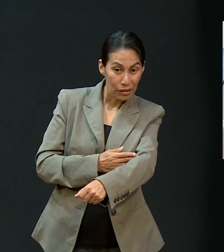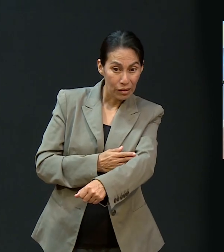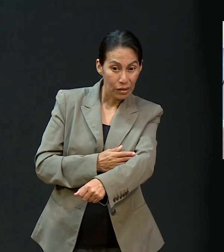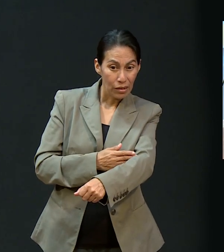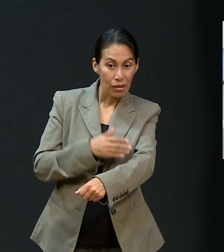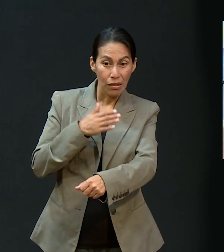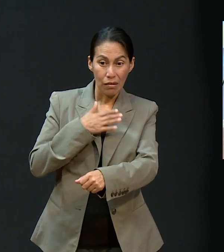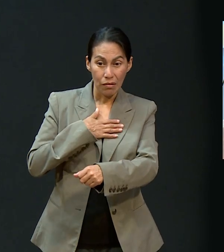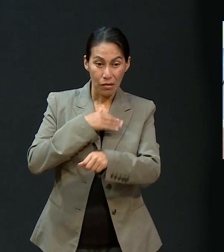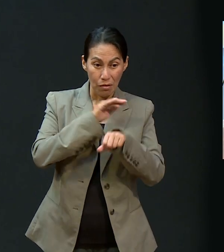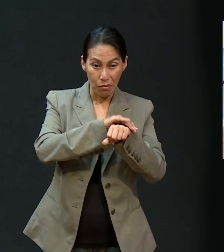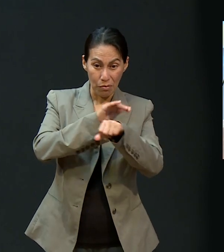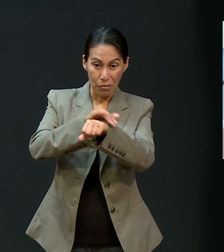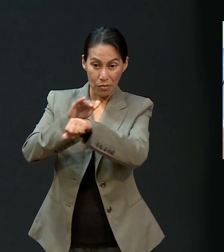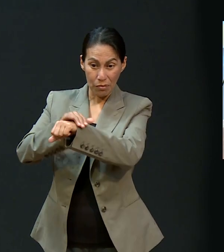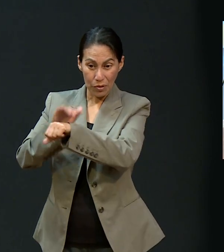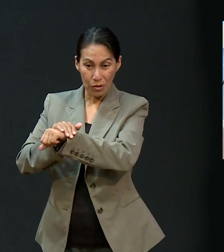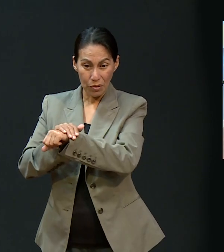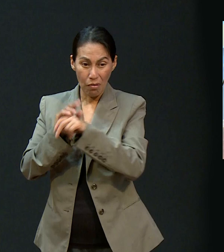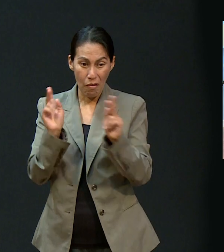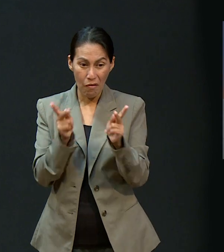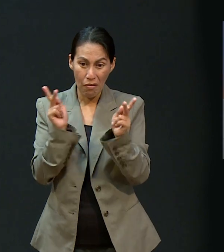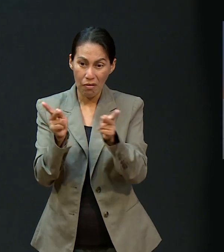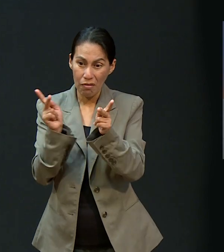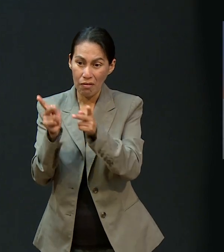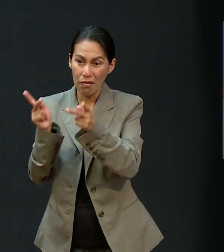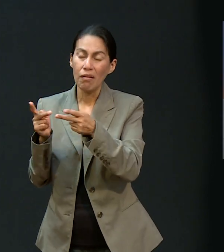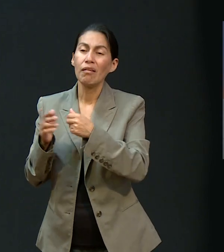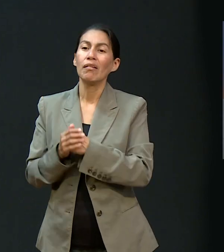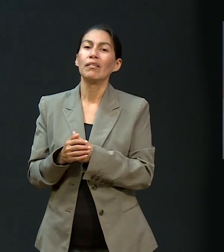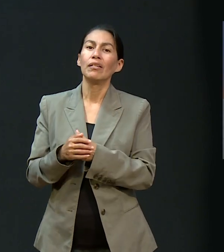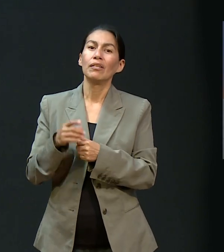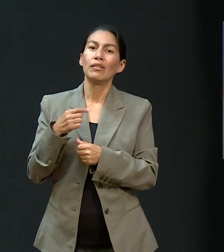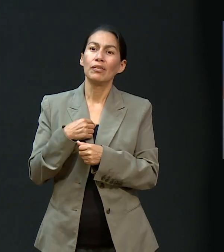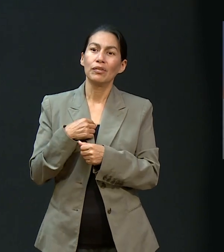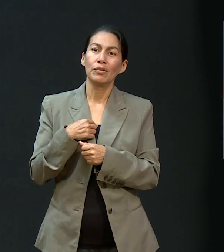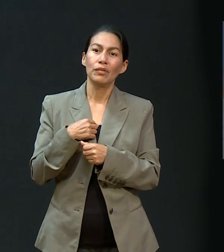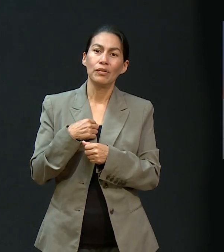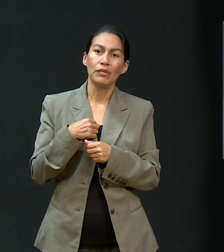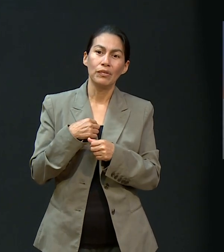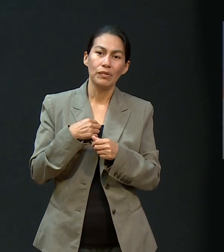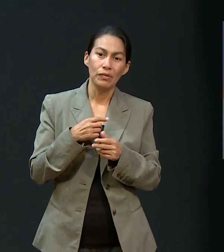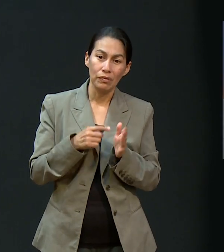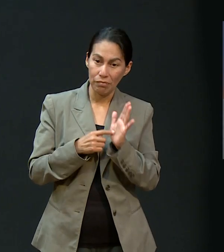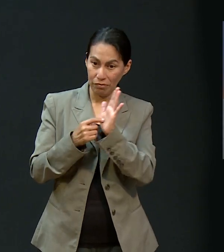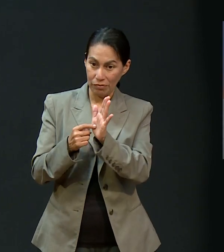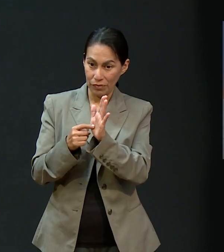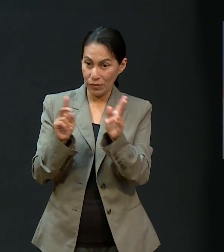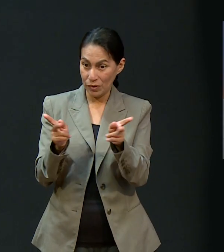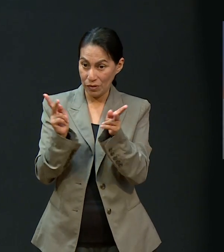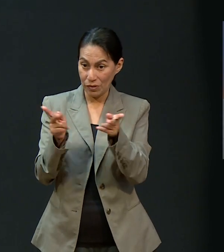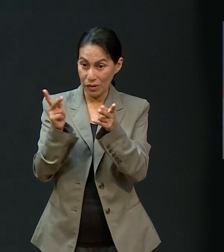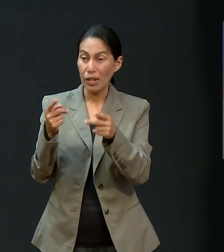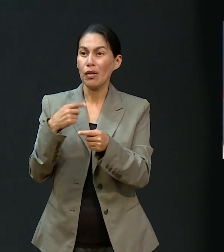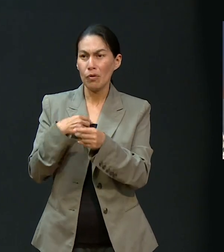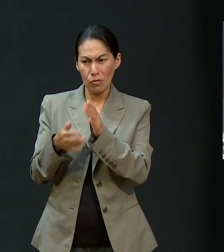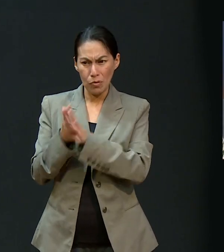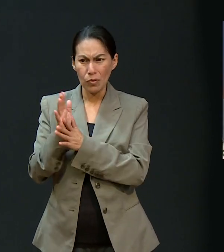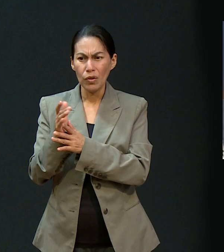esa tarde me senté y dije, empecé a ofrecerle a todos mis contactos. Y dije, me voy a ir, voy a